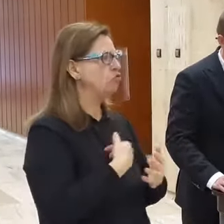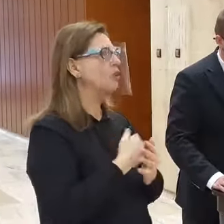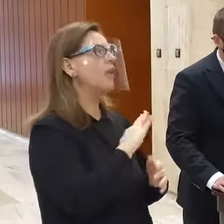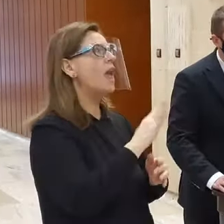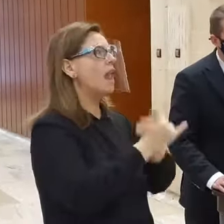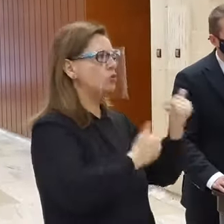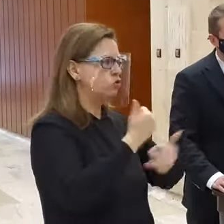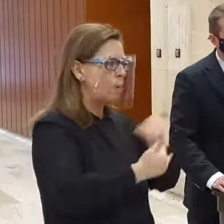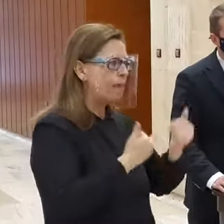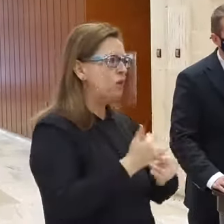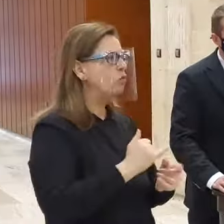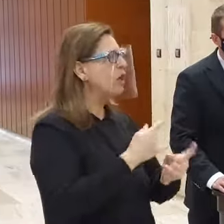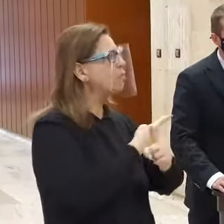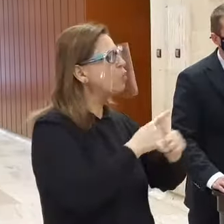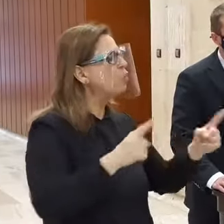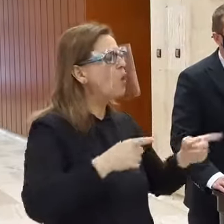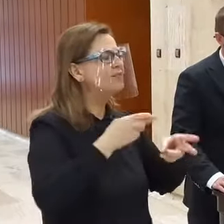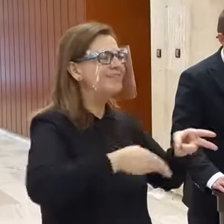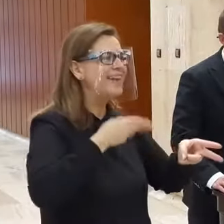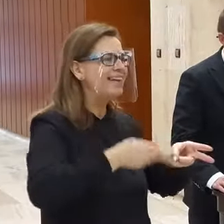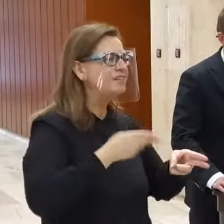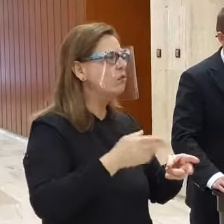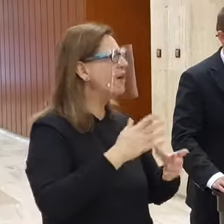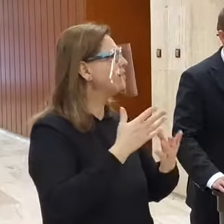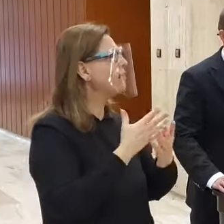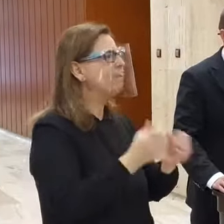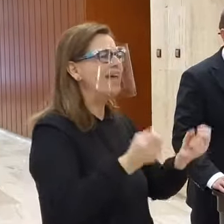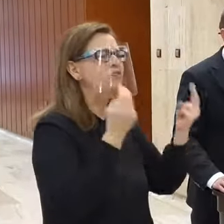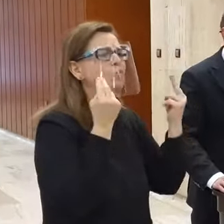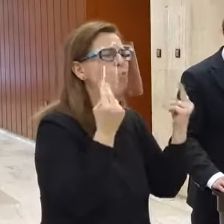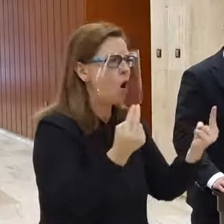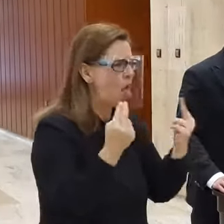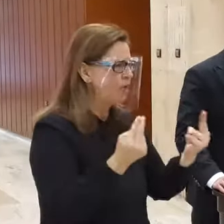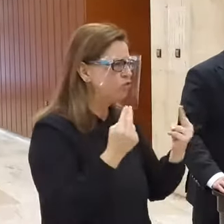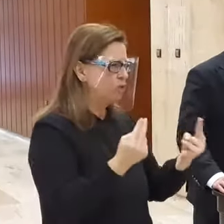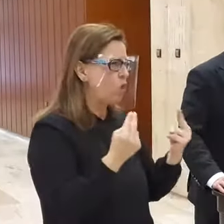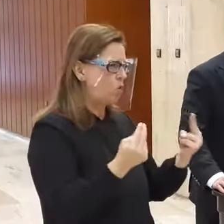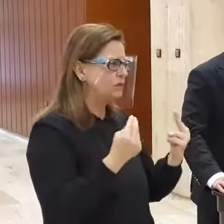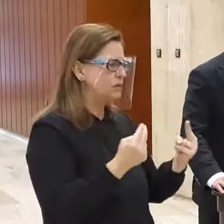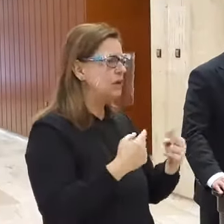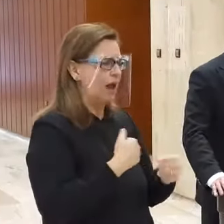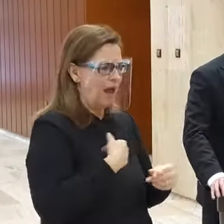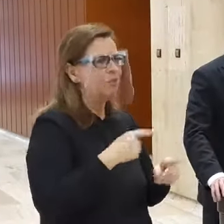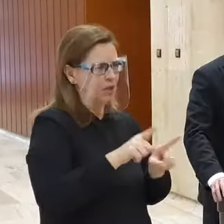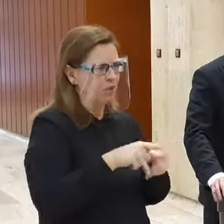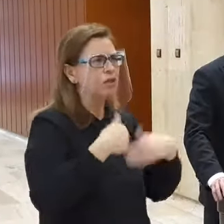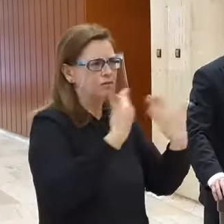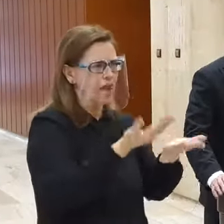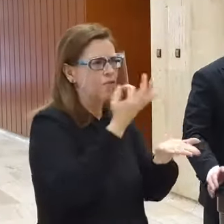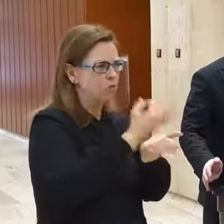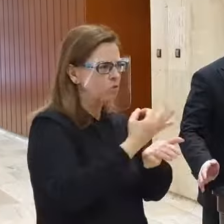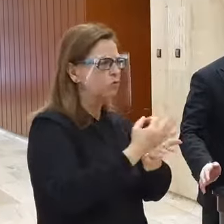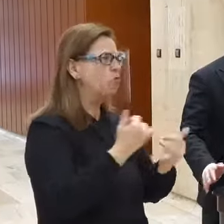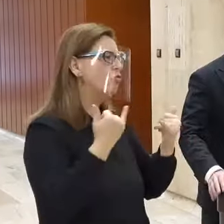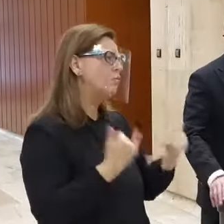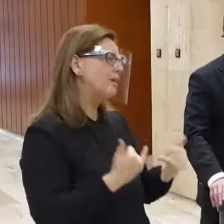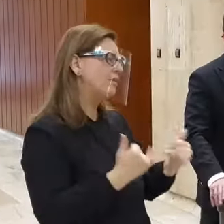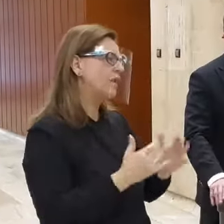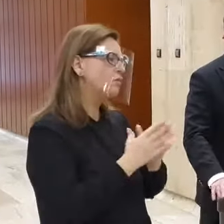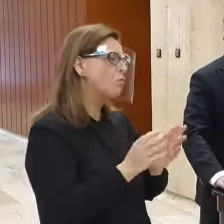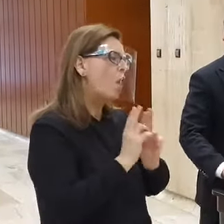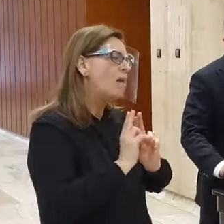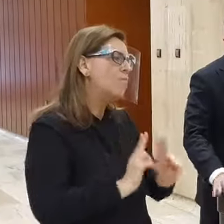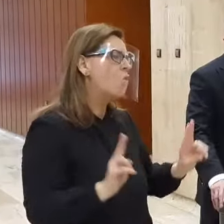zopakovať, že akékoľvek cestovanie, ktoré nie je nevyhnutné, tak ako to hovoríme aj v našom cestovnom odporúčaní, je v tejto chvíli podľa